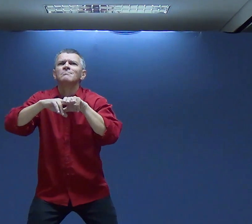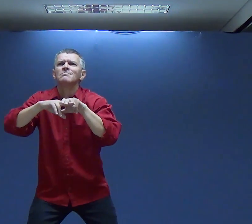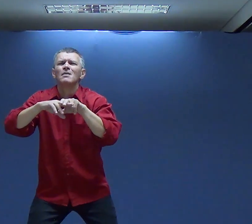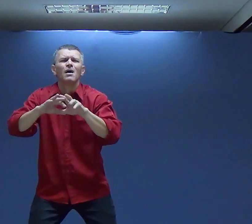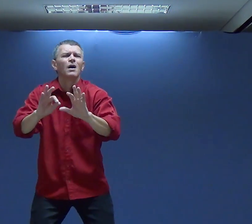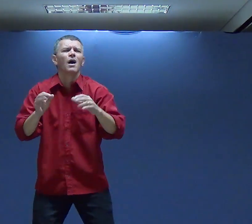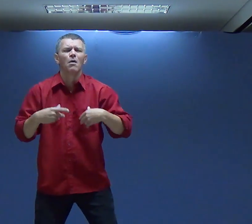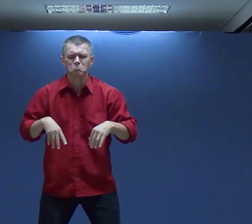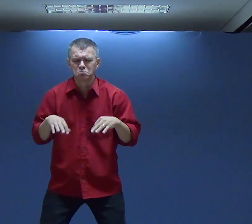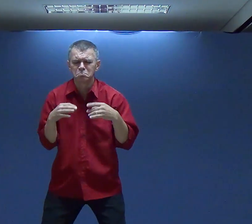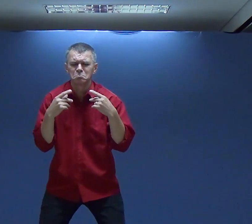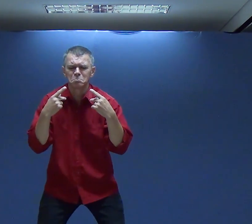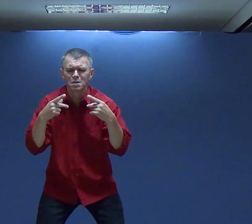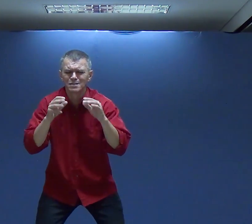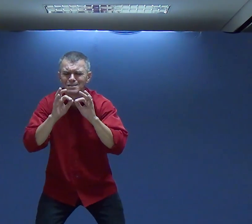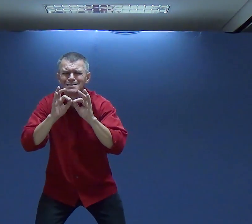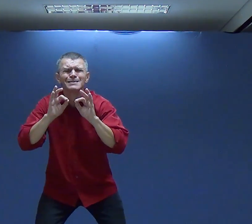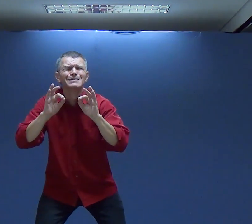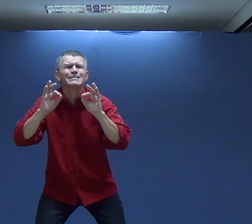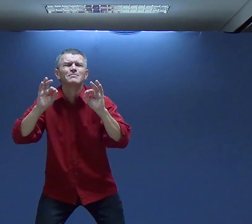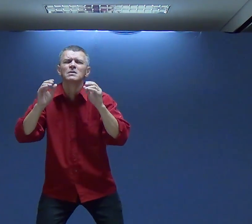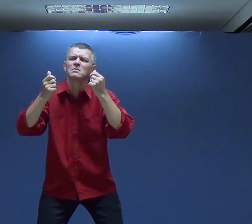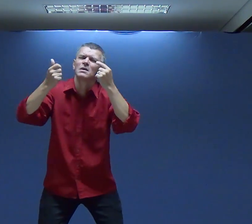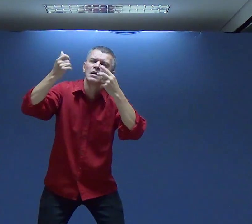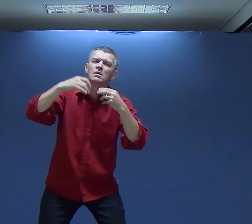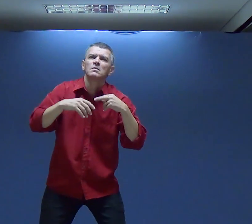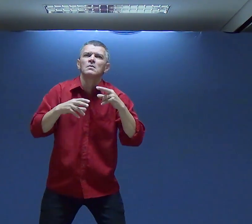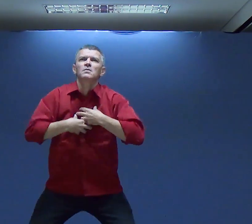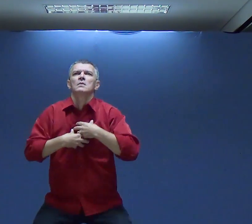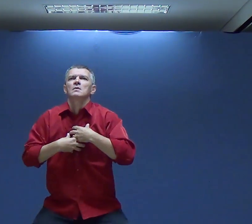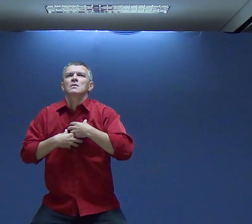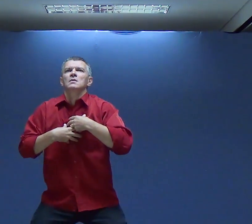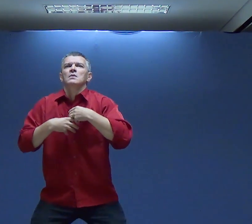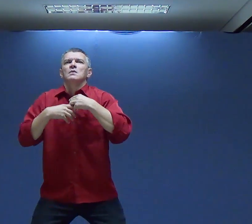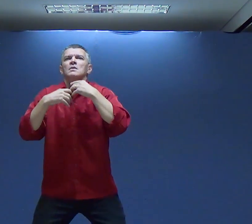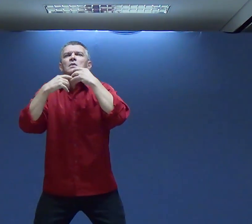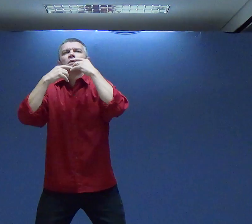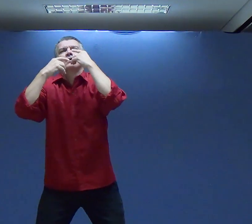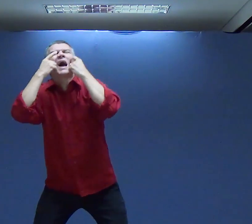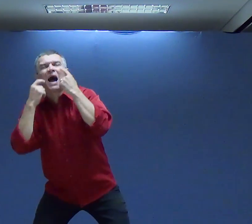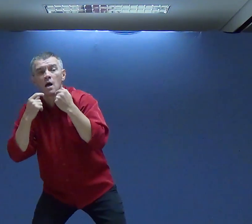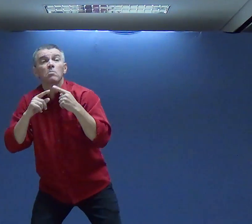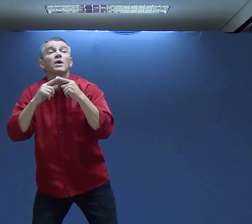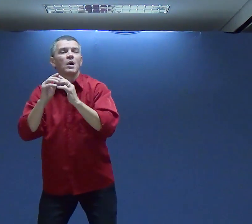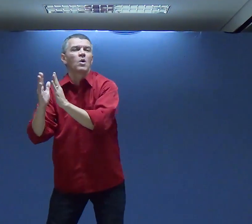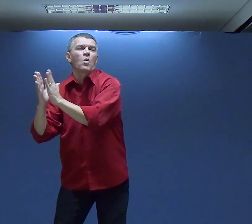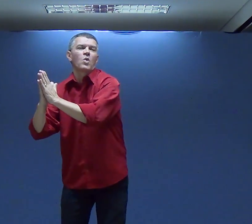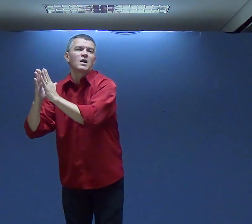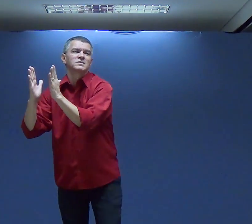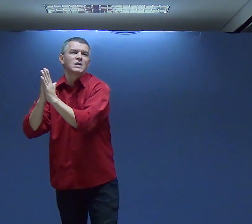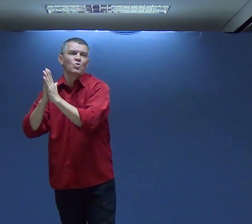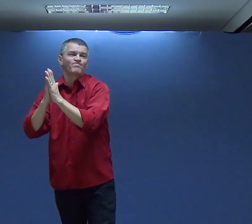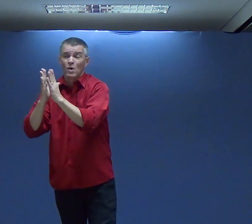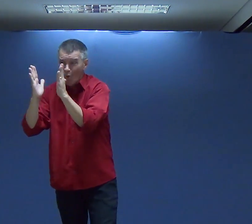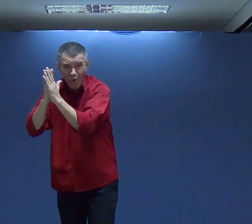são Com esse Sentimento Diferente Uma mensagem Simples Mas que Impacta O coração